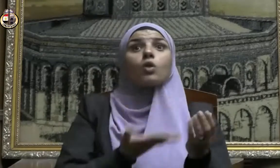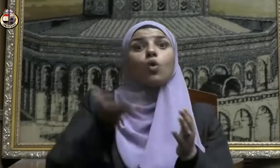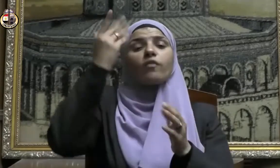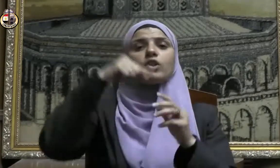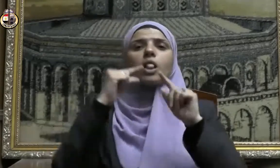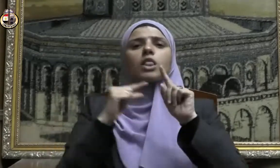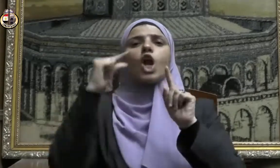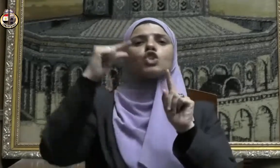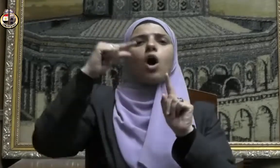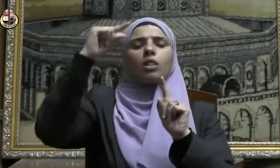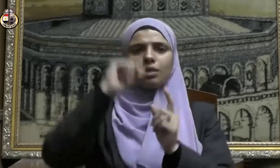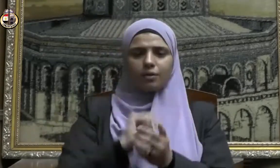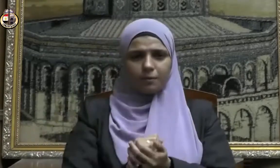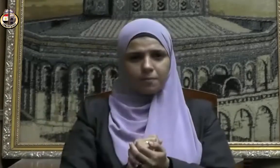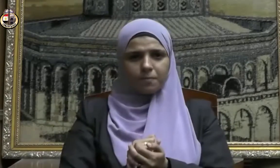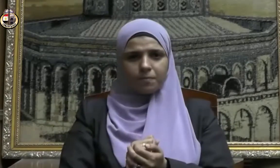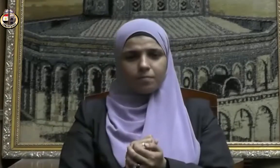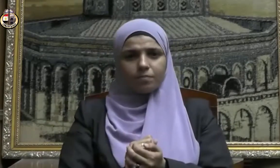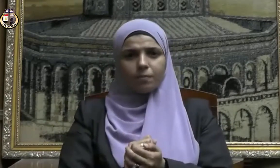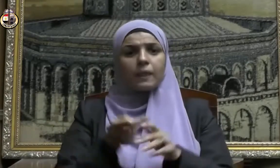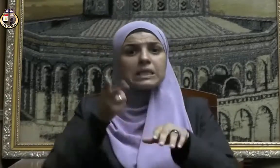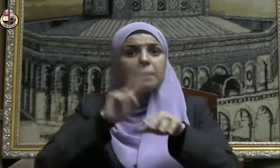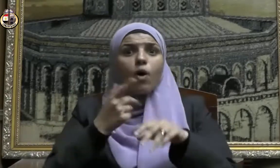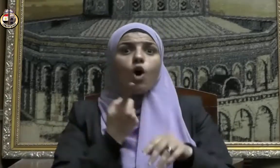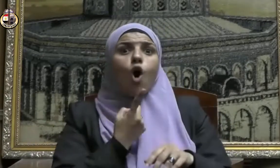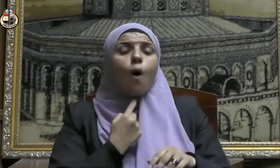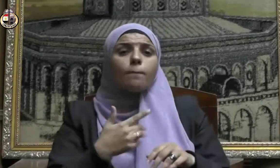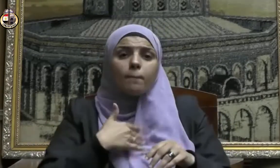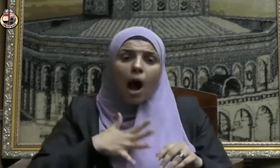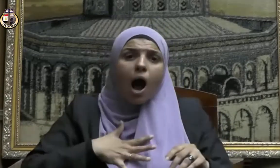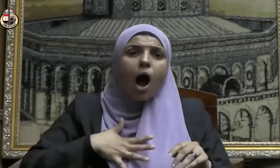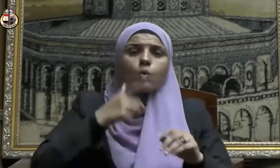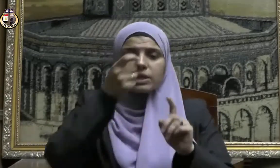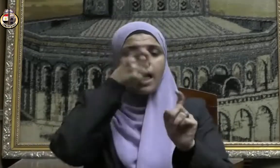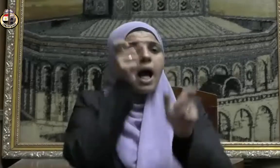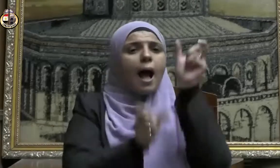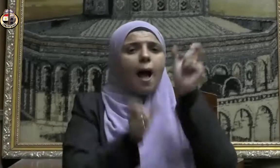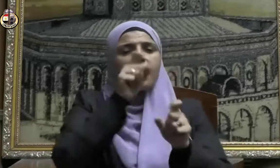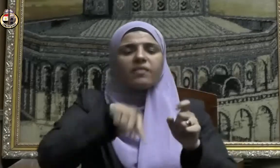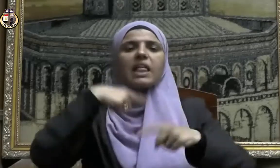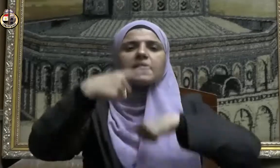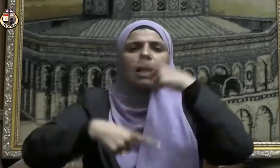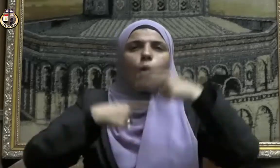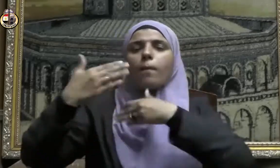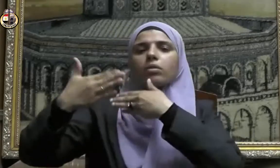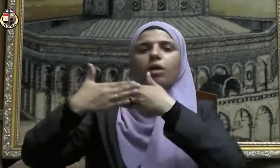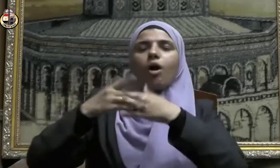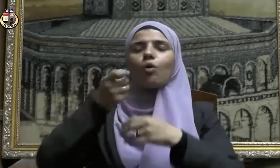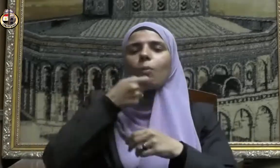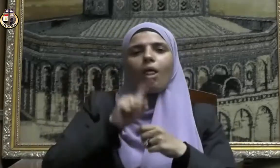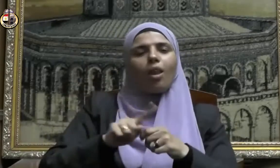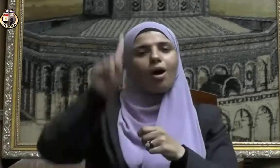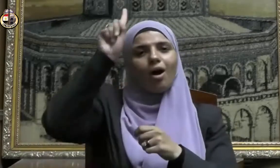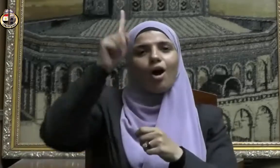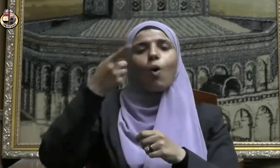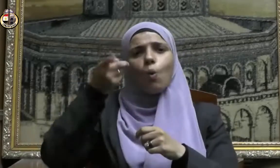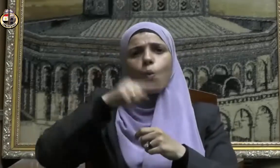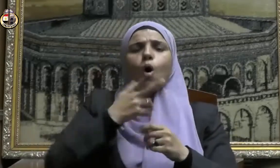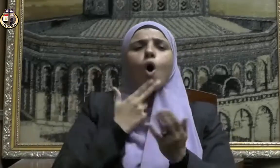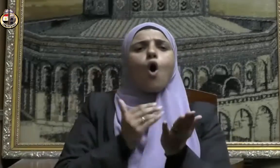فيها الدرجات ترغيبا لعباده في دوام التقرب إليه وحسن